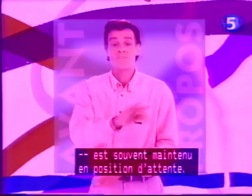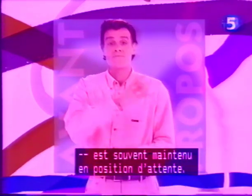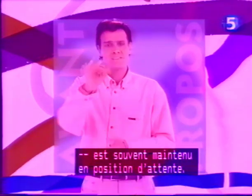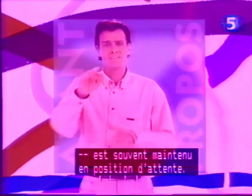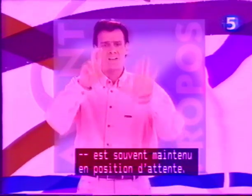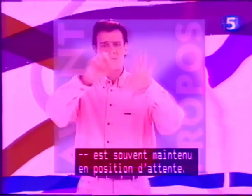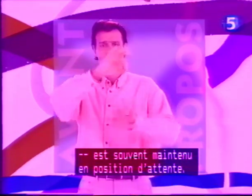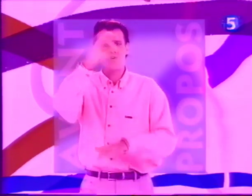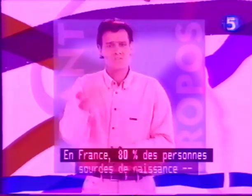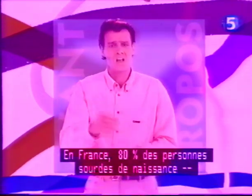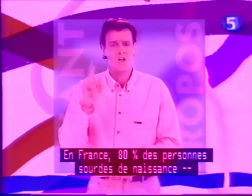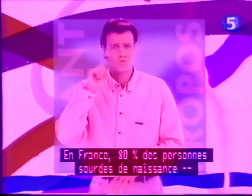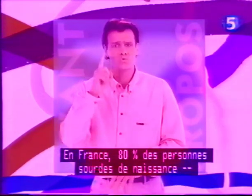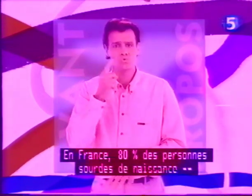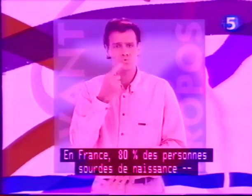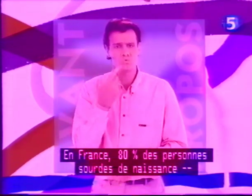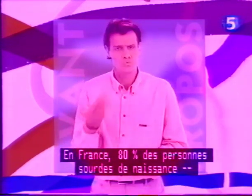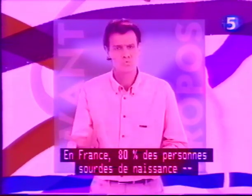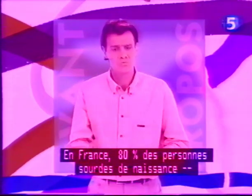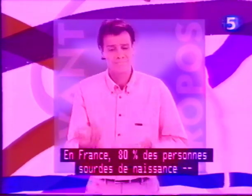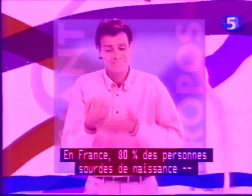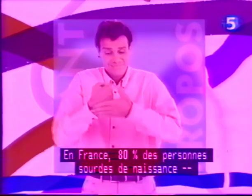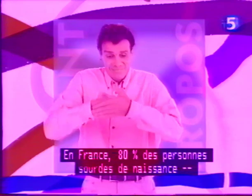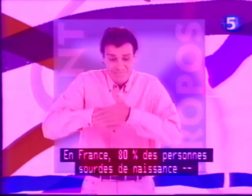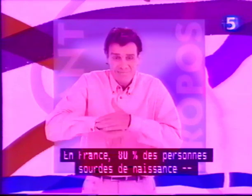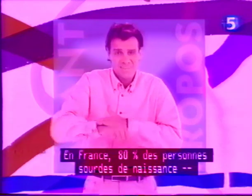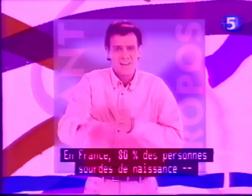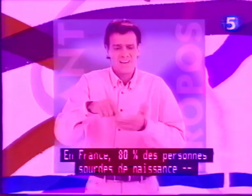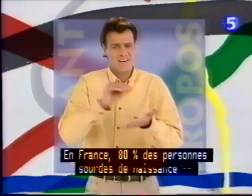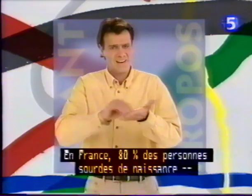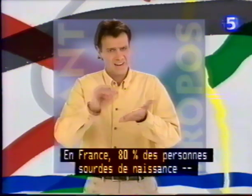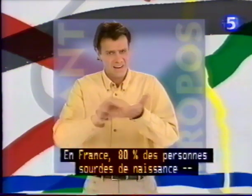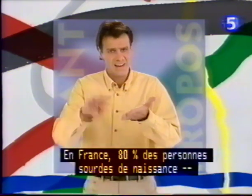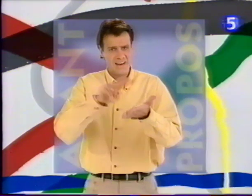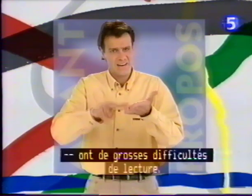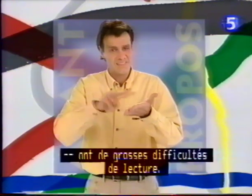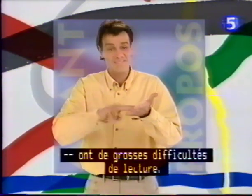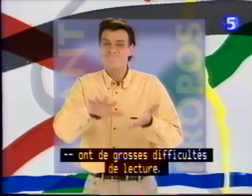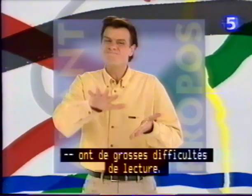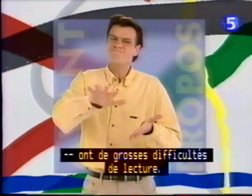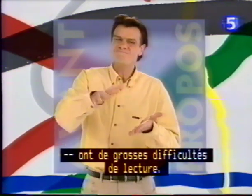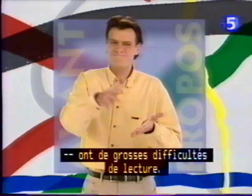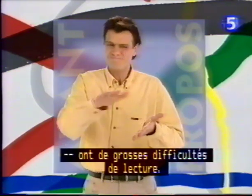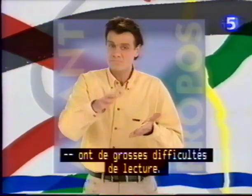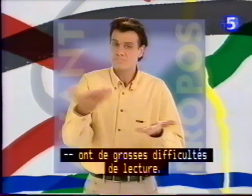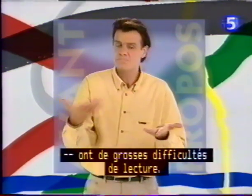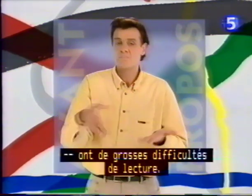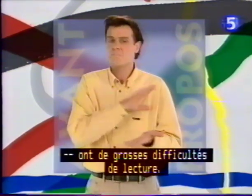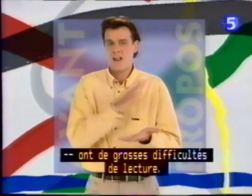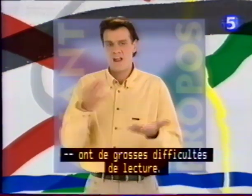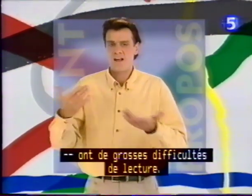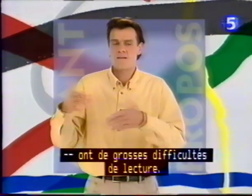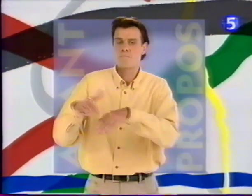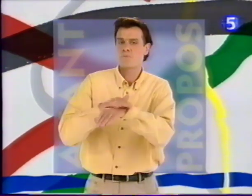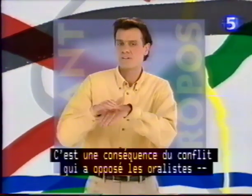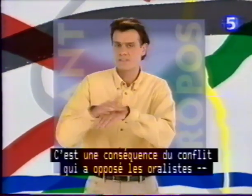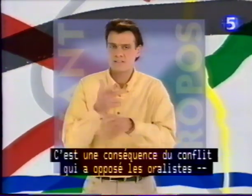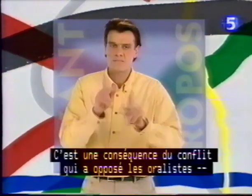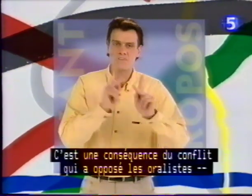'attente. En France, 80% des personnes sourdes de naissance ont de grosses difficultés de lecture. C'est une conséquence